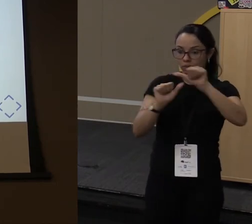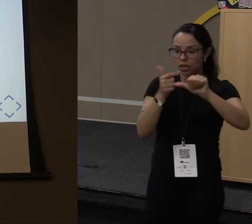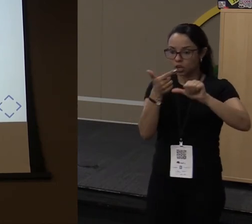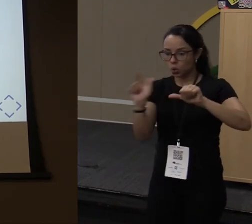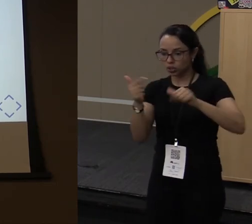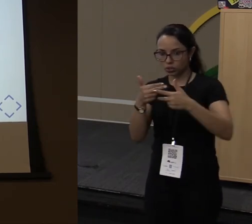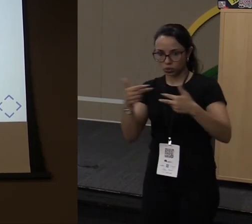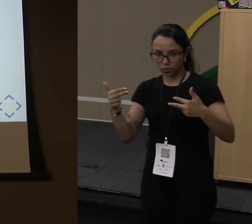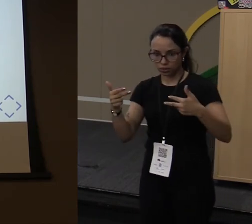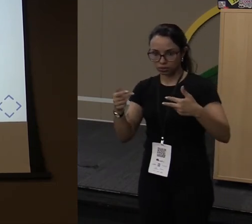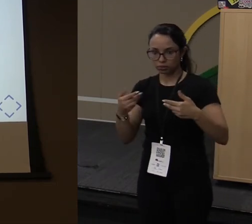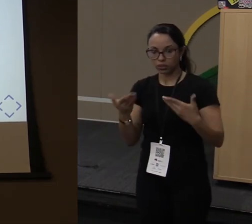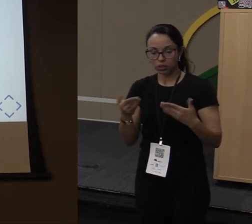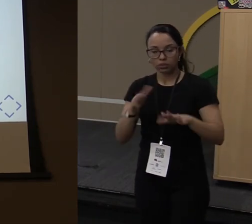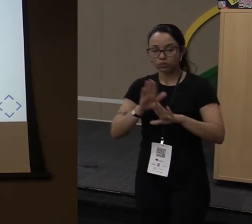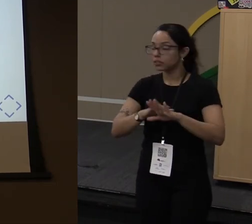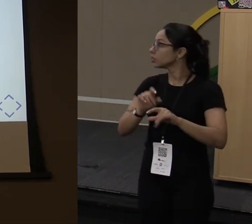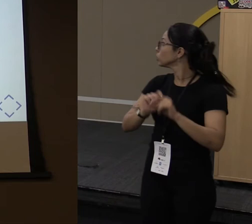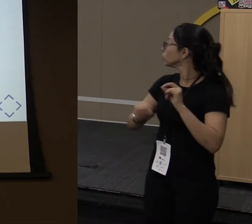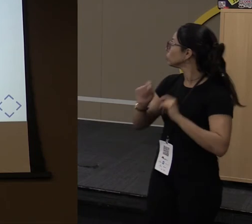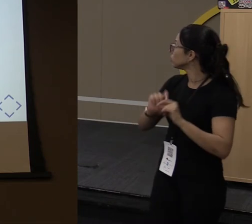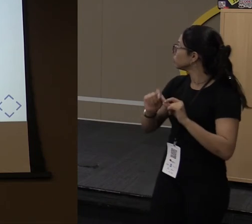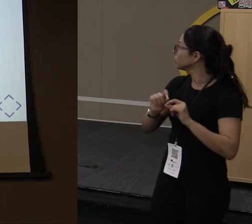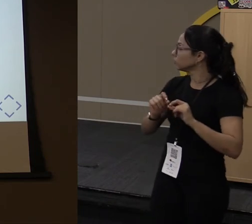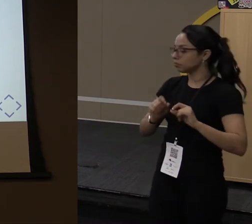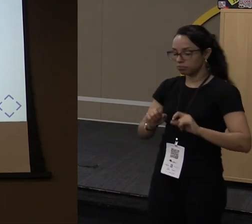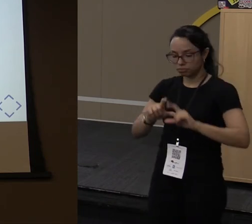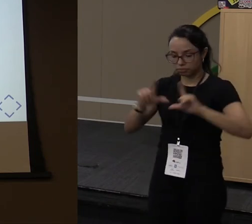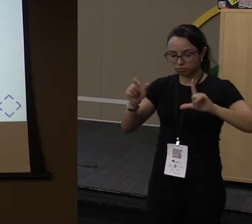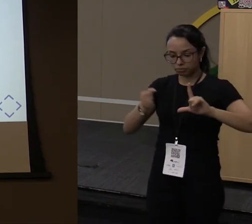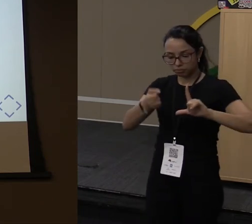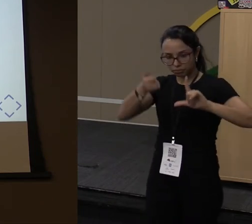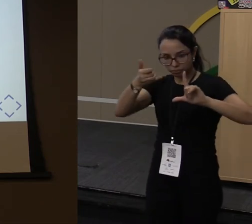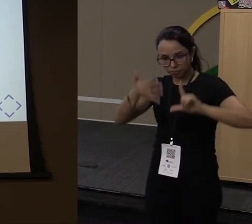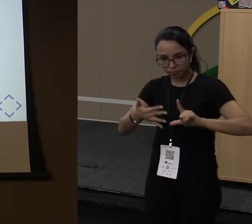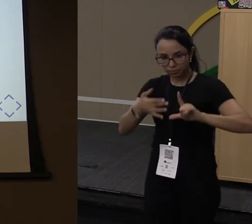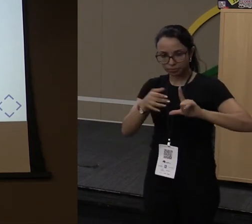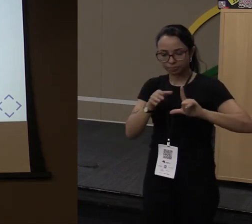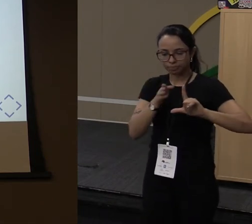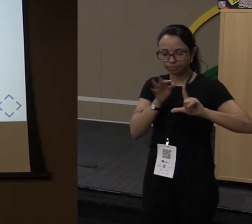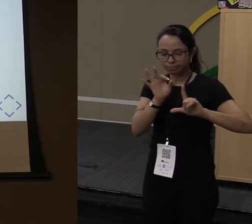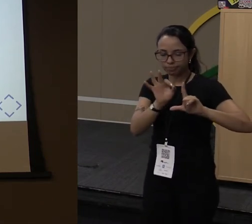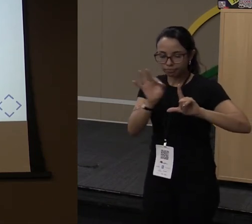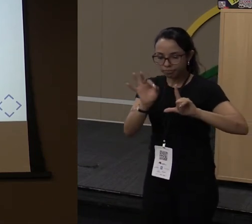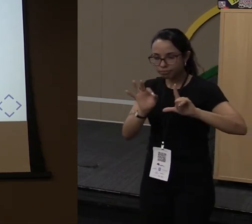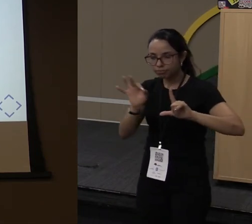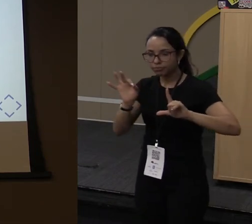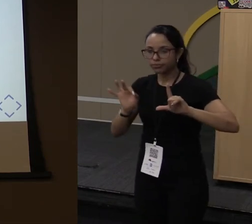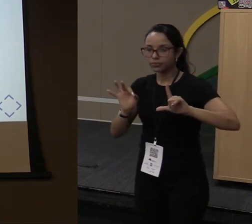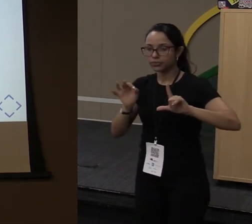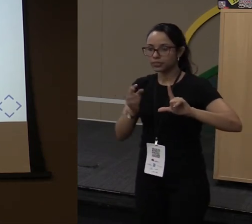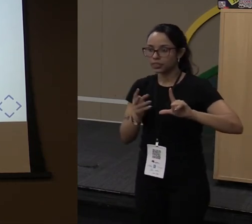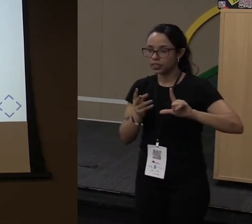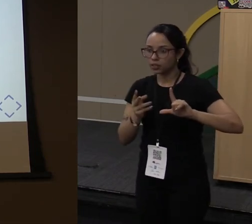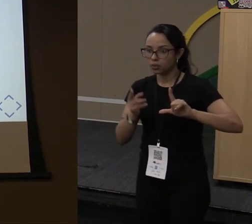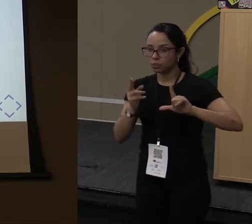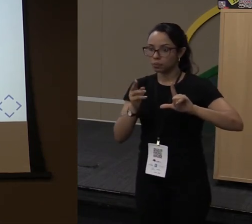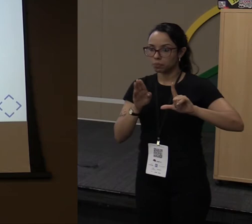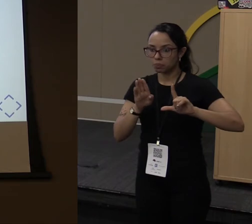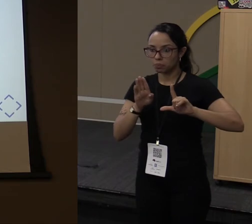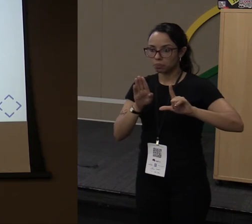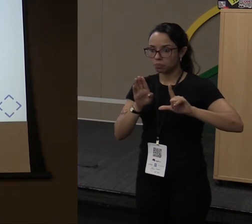Eu estou mapeando algo bastante comum de fazer com orcas, com bats, por exemplo. Estou mapeando